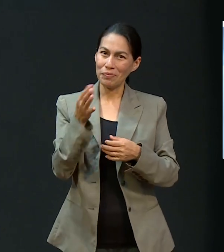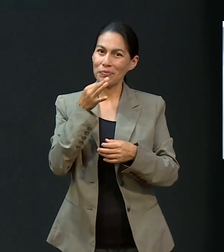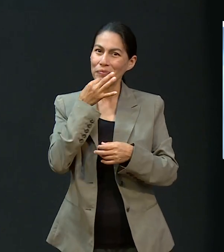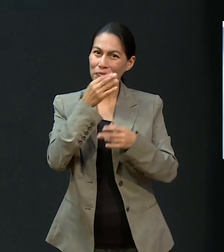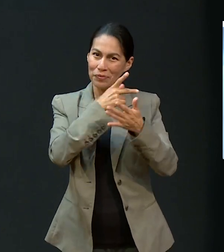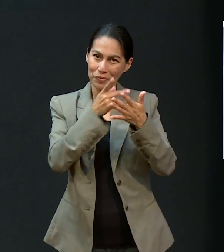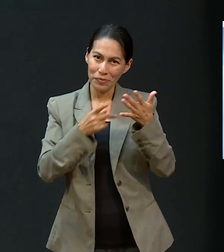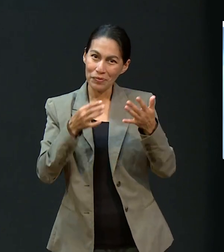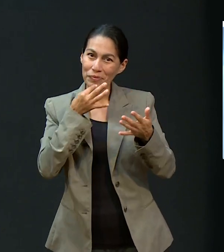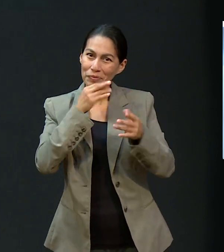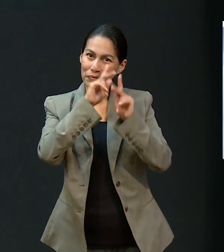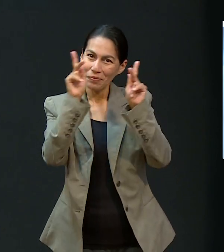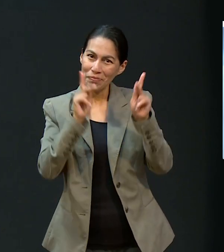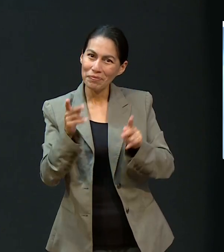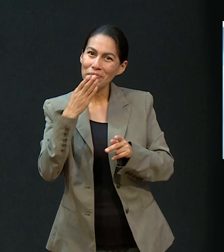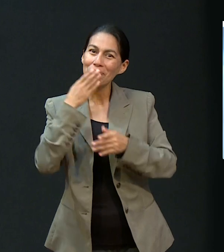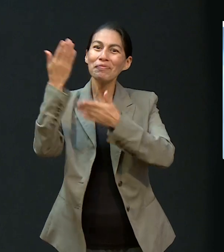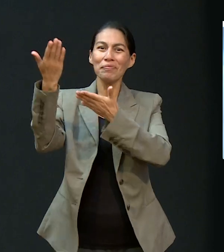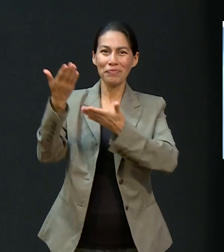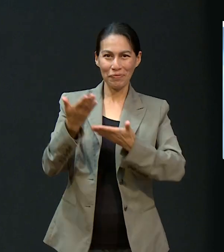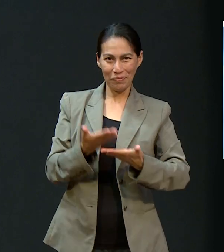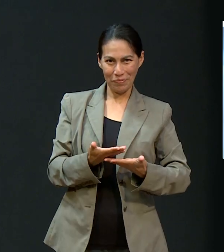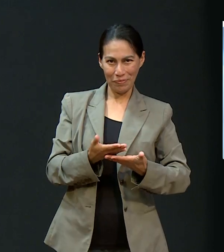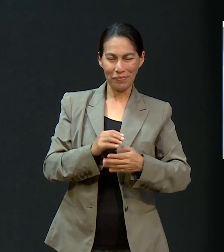Dios, bienvenidos a Un Momento de Paz.